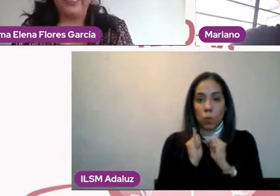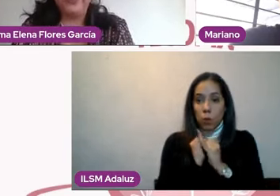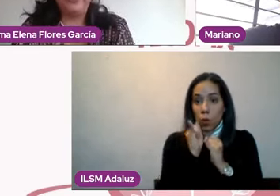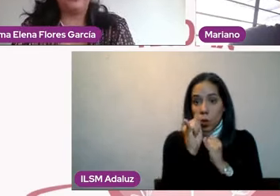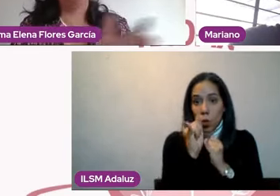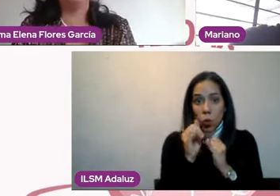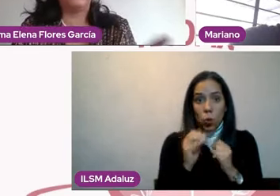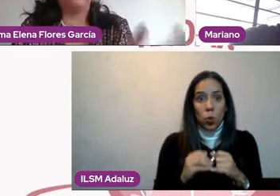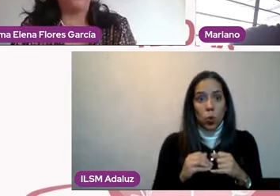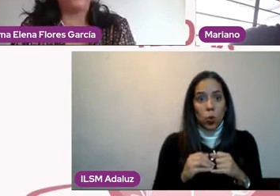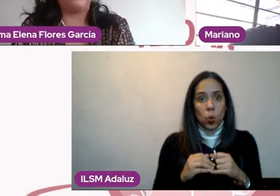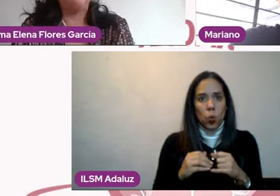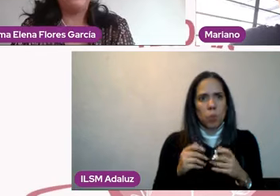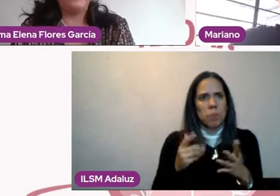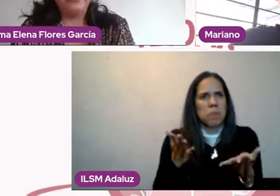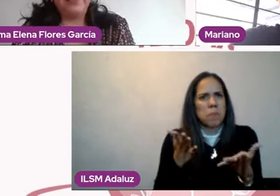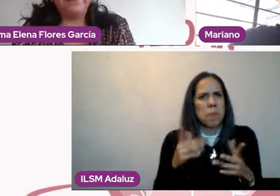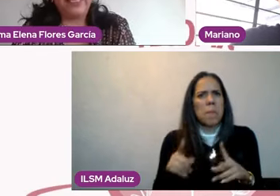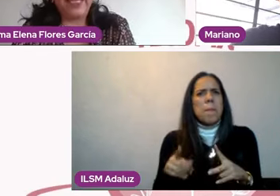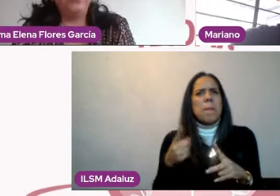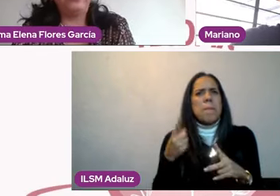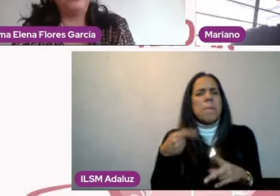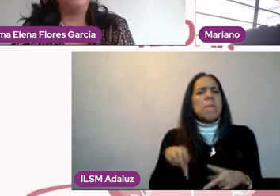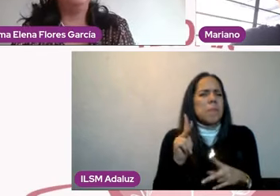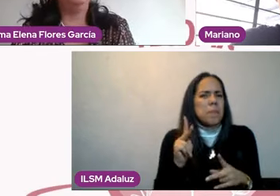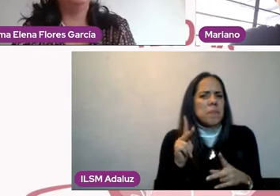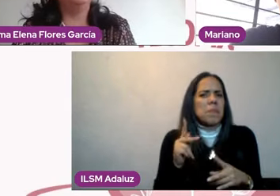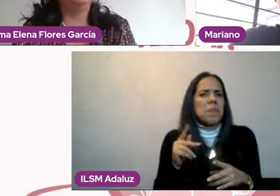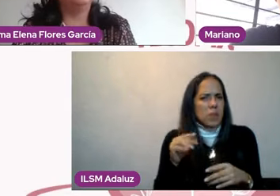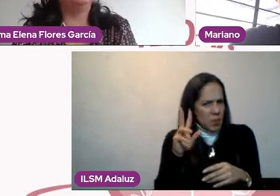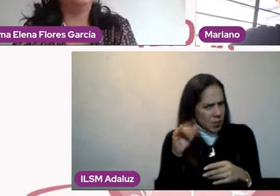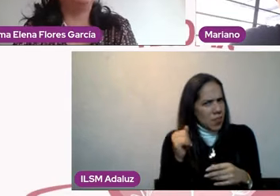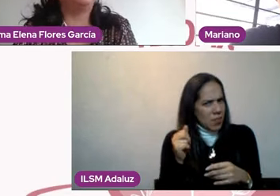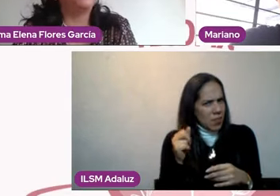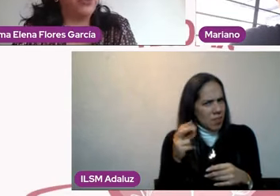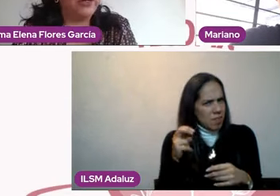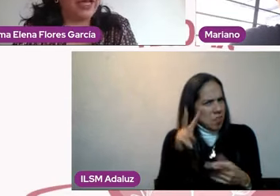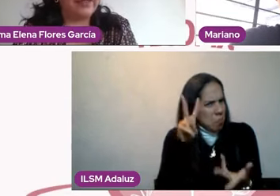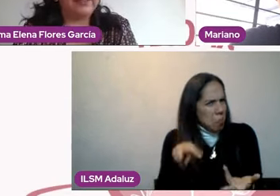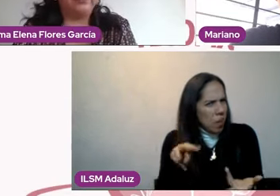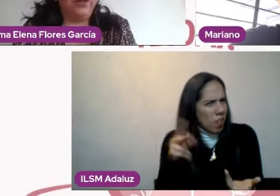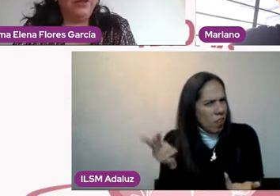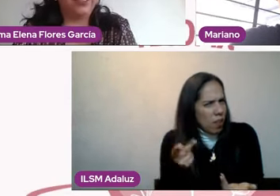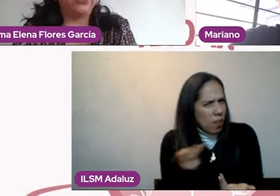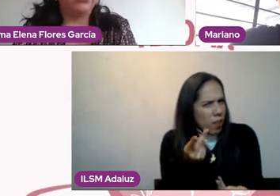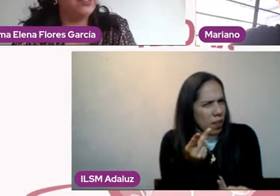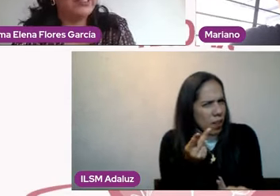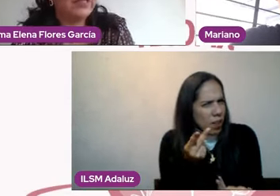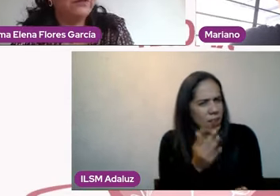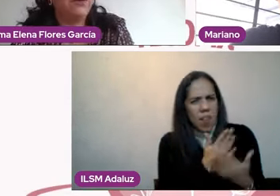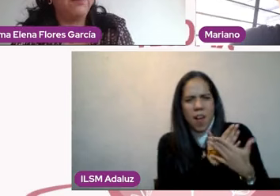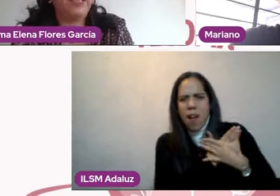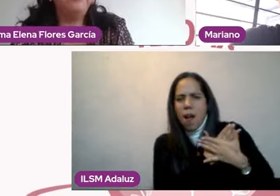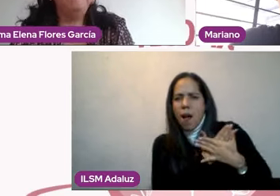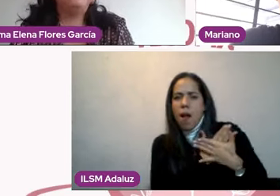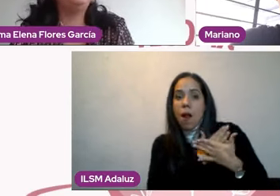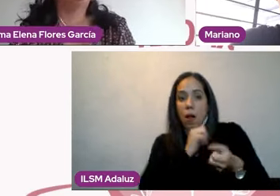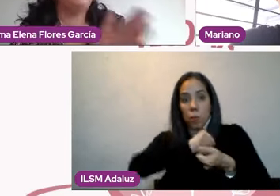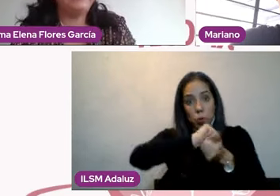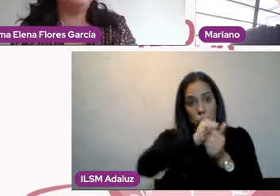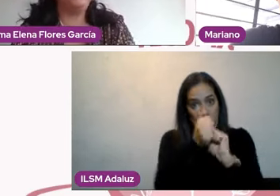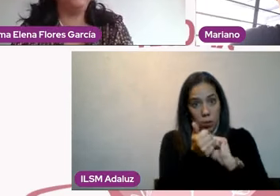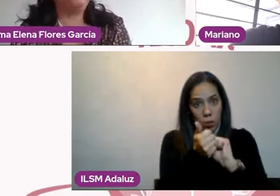Porque decían, es que el amor se transforma. Creo que la persona, ¿no? Se deconstruye, se transforma.